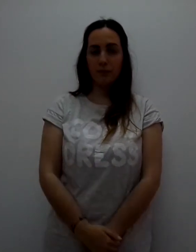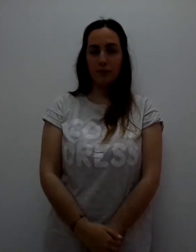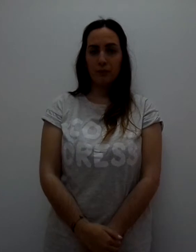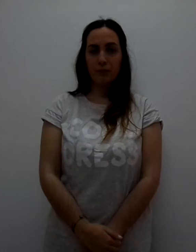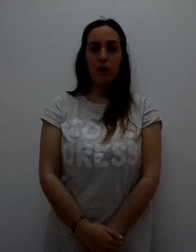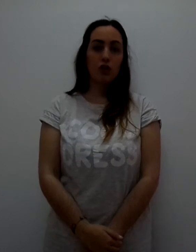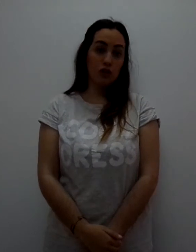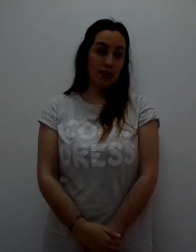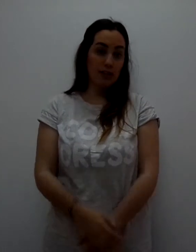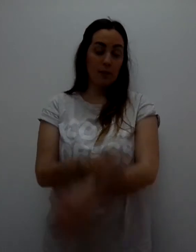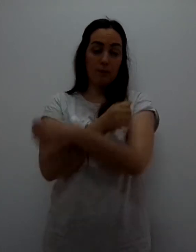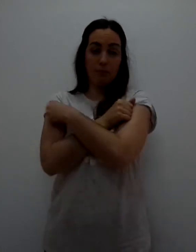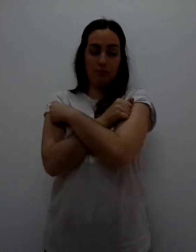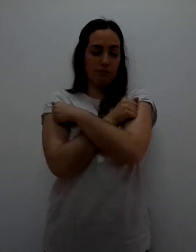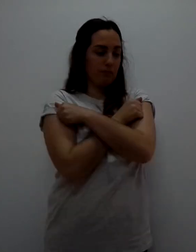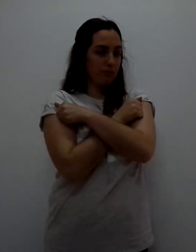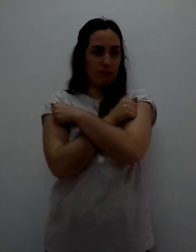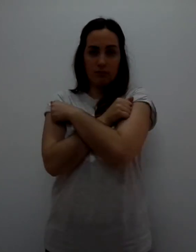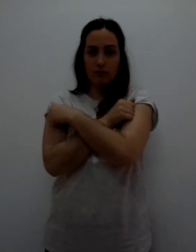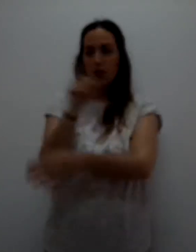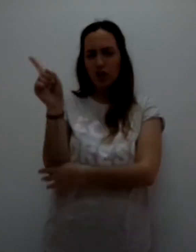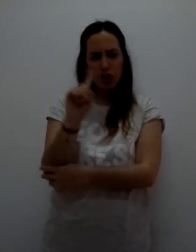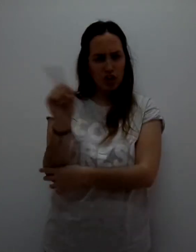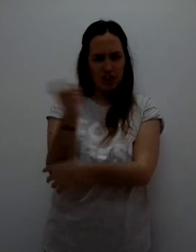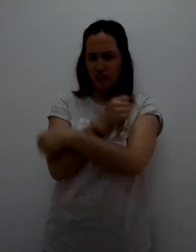¿Os quiere? No os quiere.